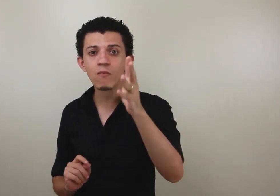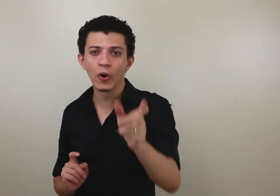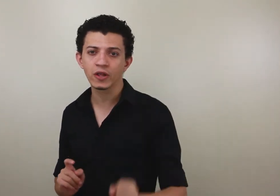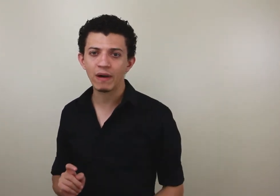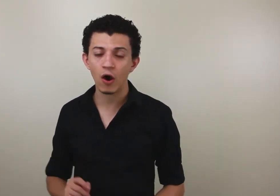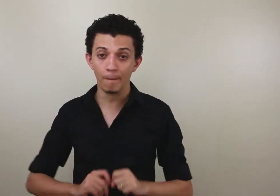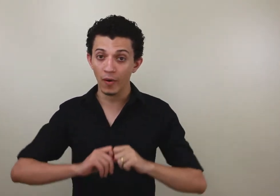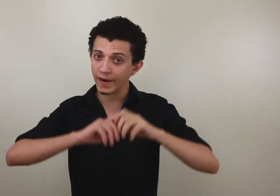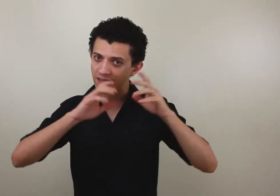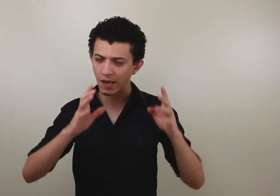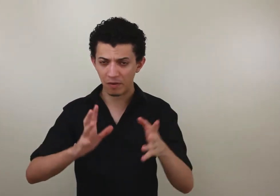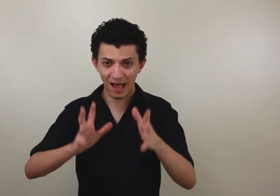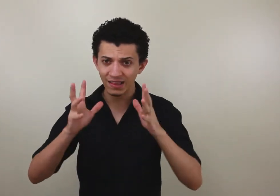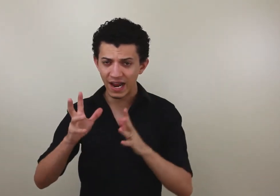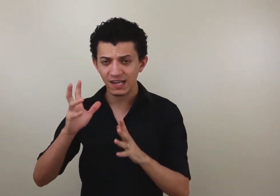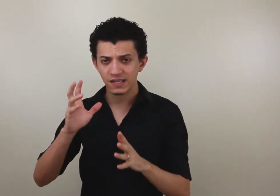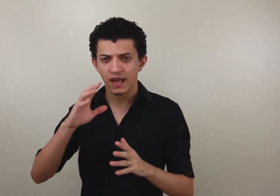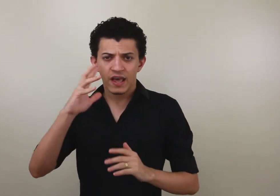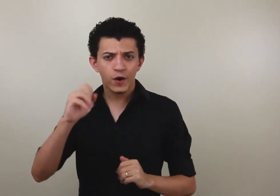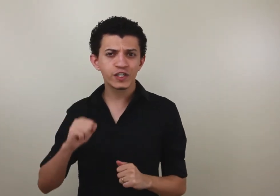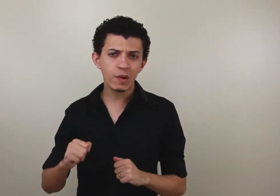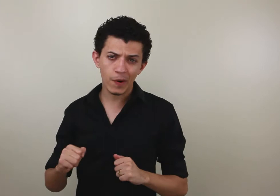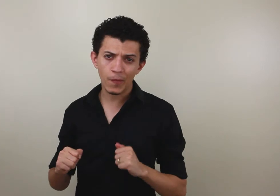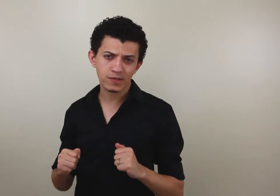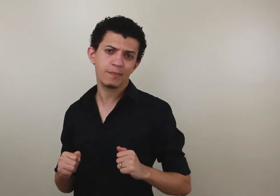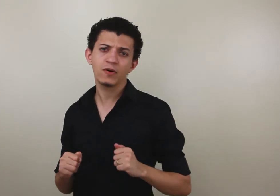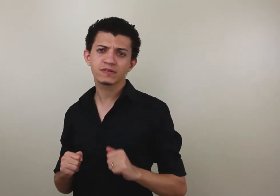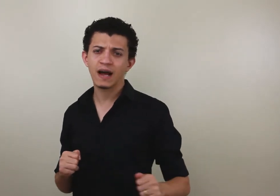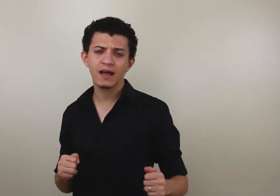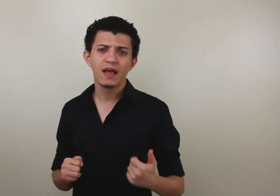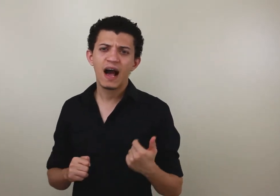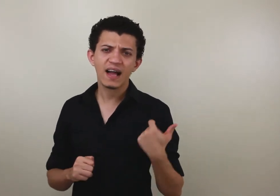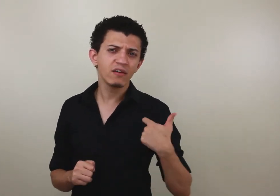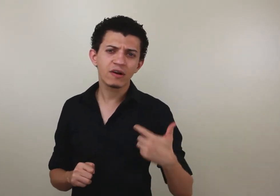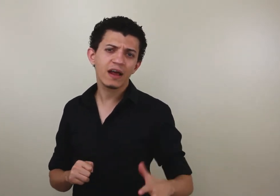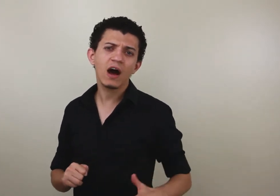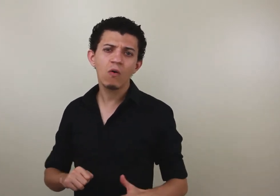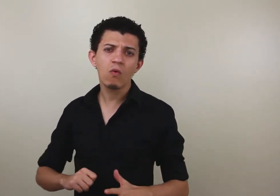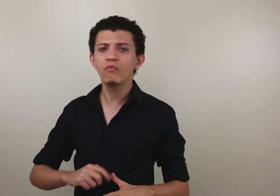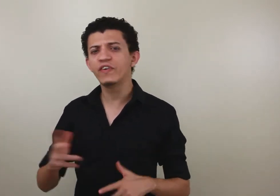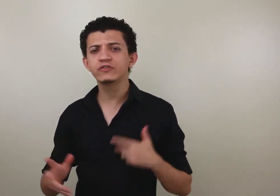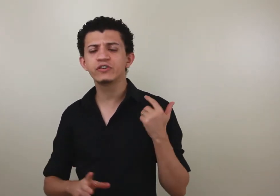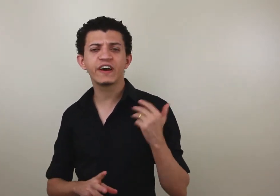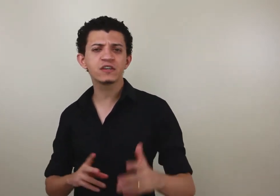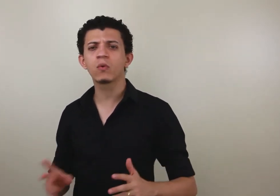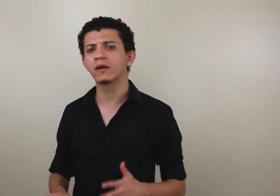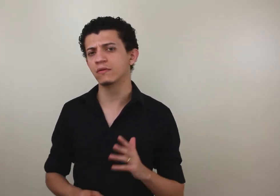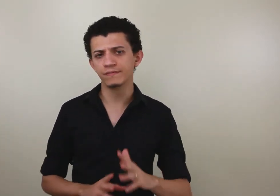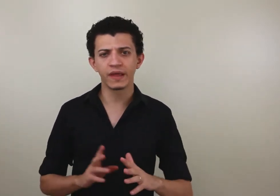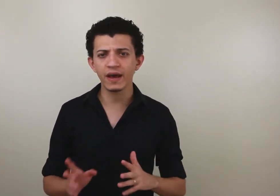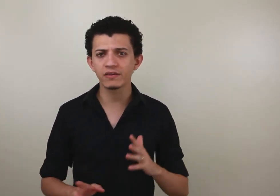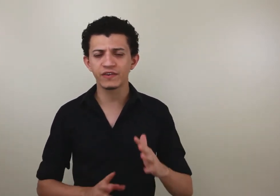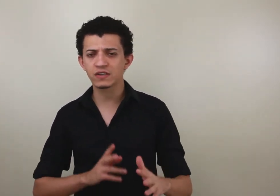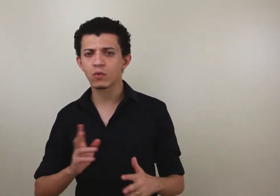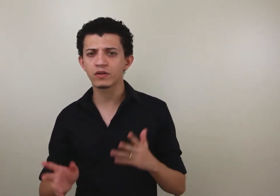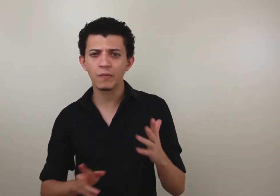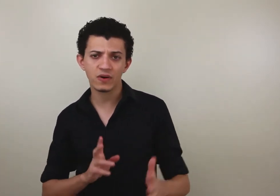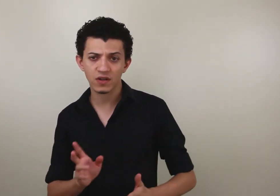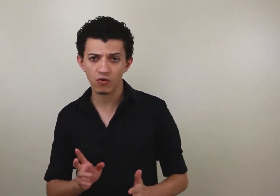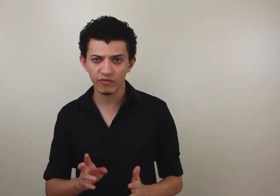muito maior. Por exemplo, lá atrás, eu tinha me proposto a postar aqui no canal um vídeo de vez em quando, né, de vez em quando eu ia postar algum